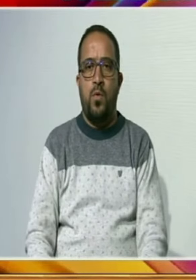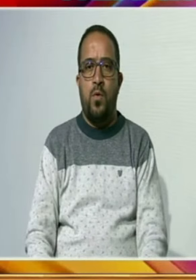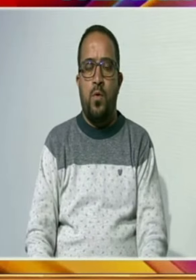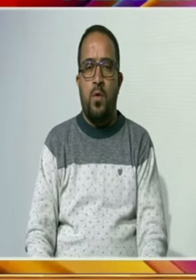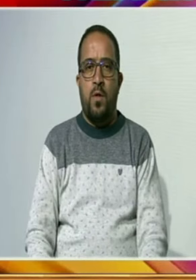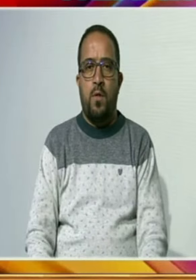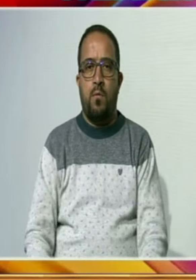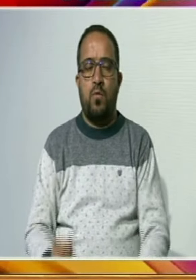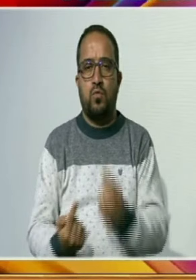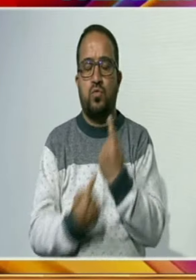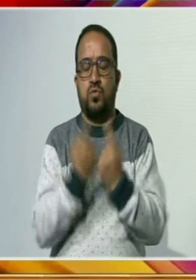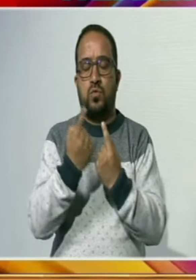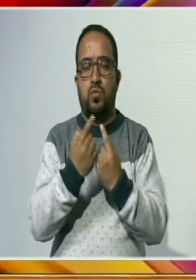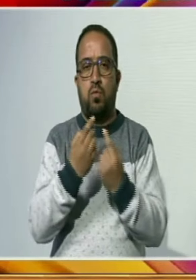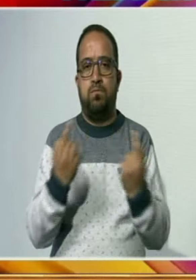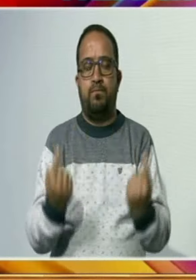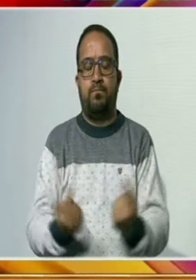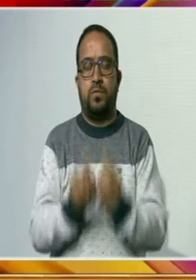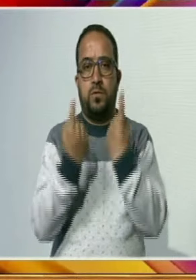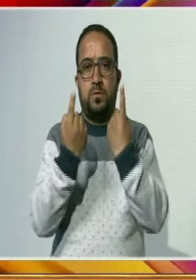بڑھتی ہوئی دشمنی سے